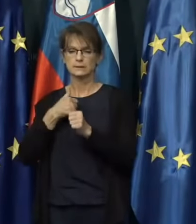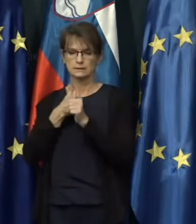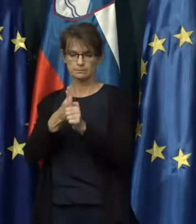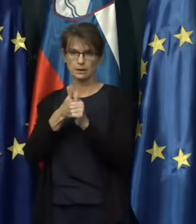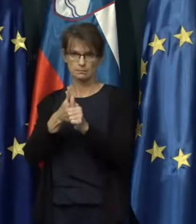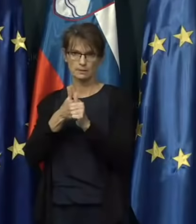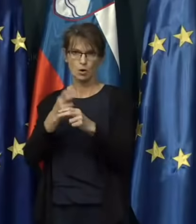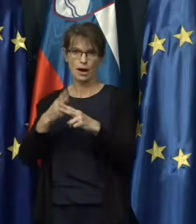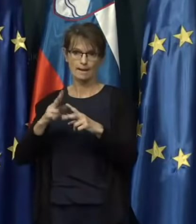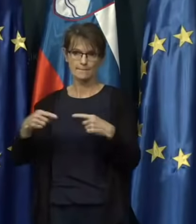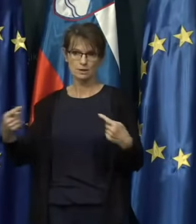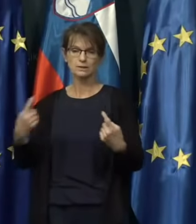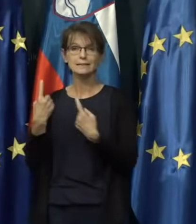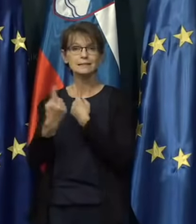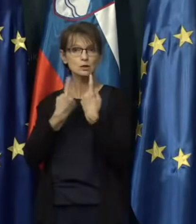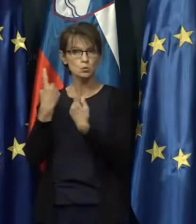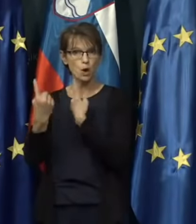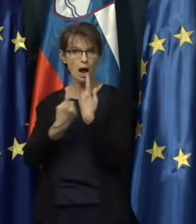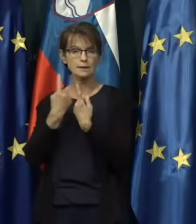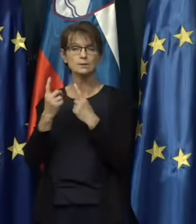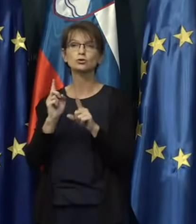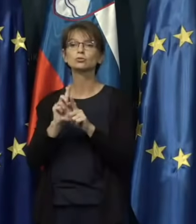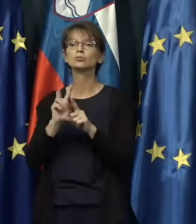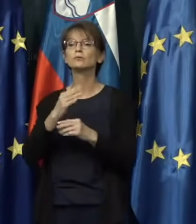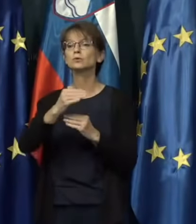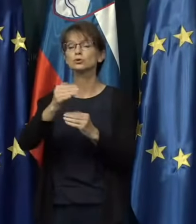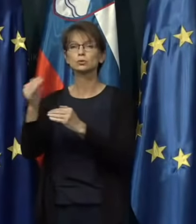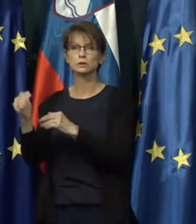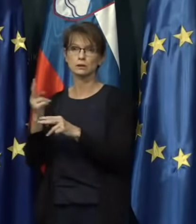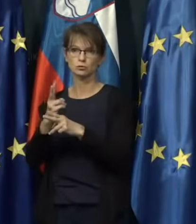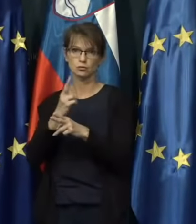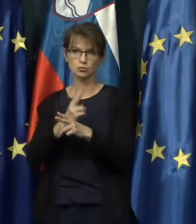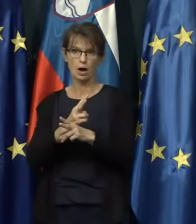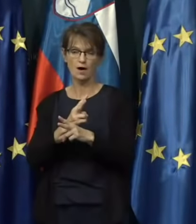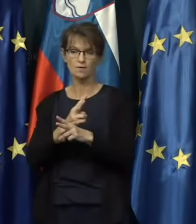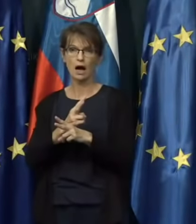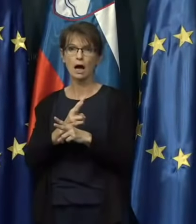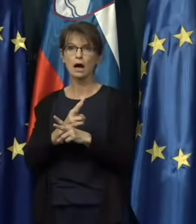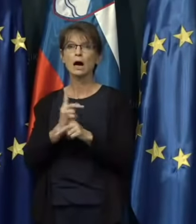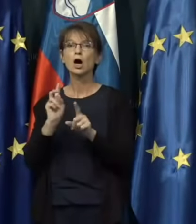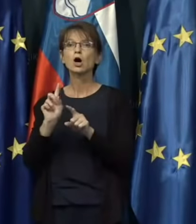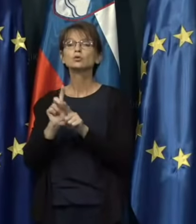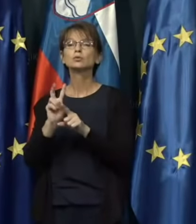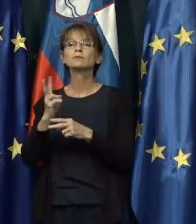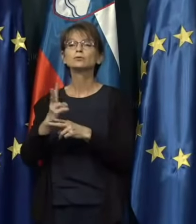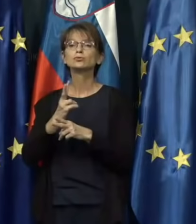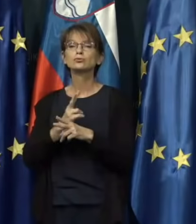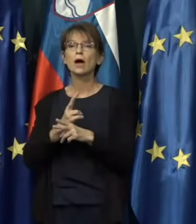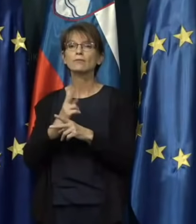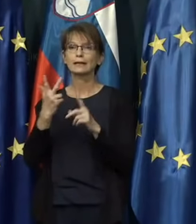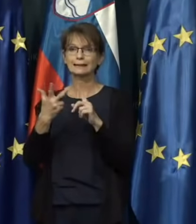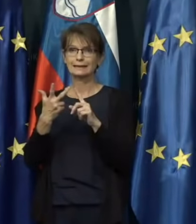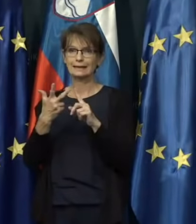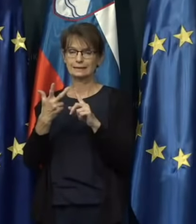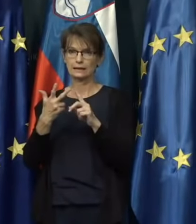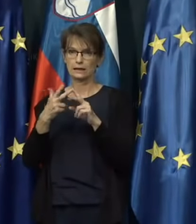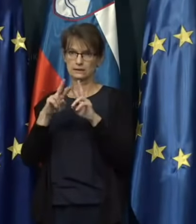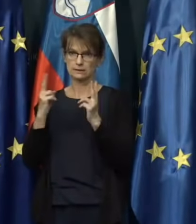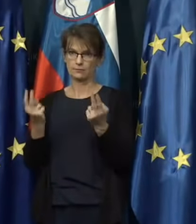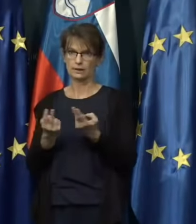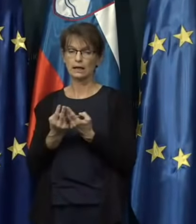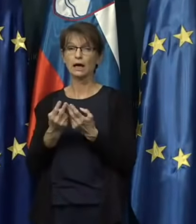epidemiološko situacijo tudi v naših sosednih državah in tudi v državah tretjega sveta in